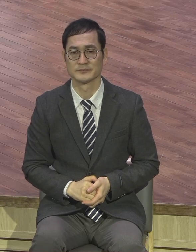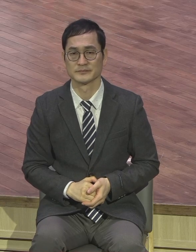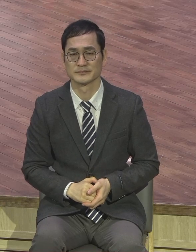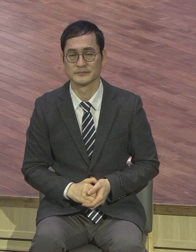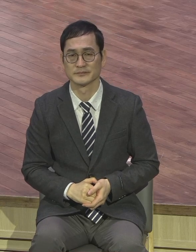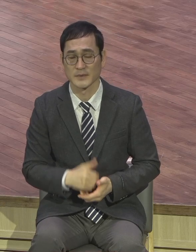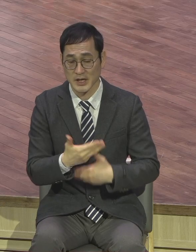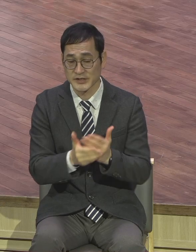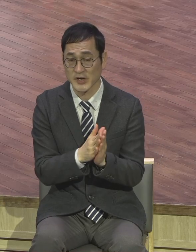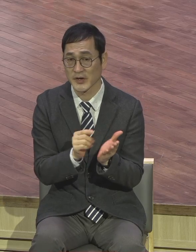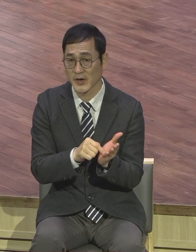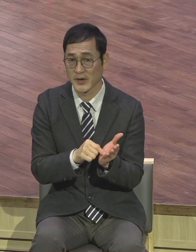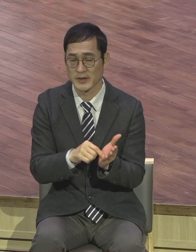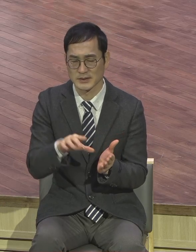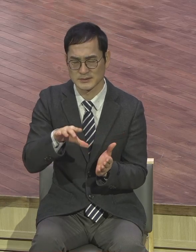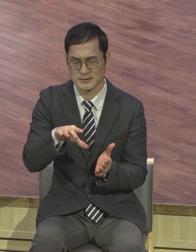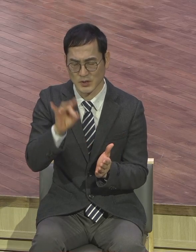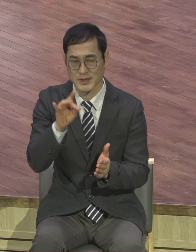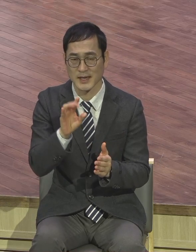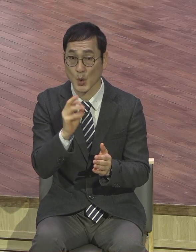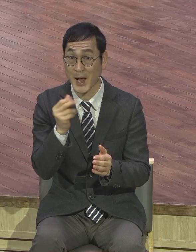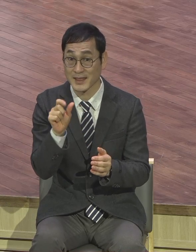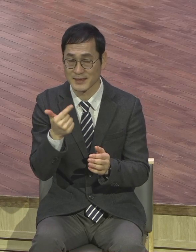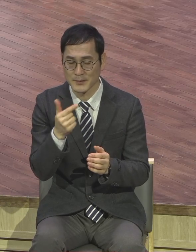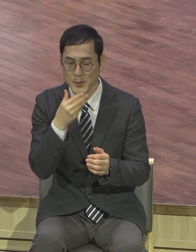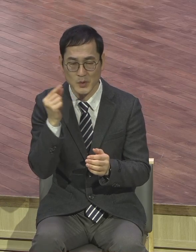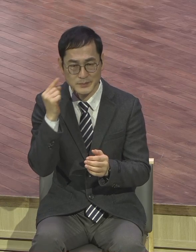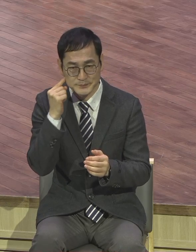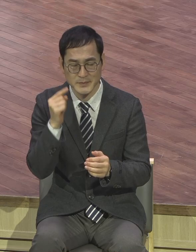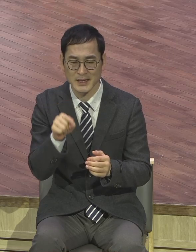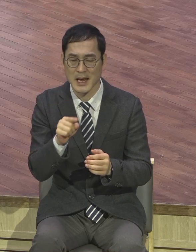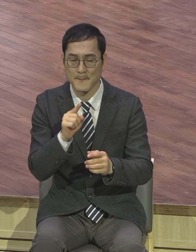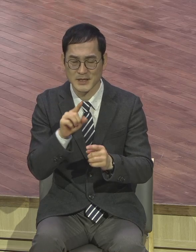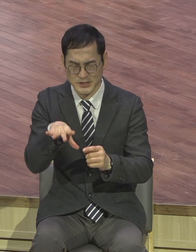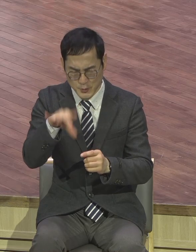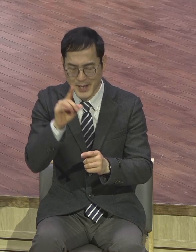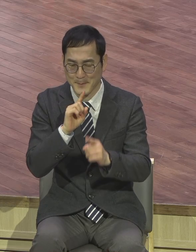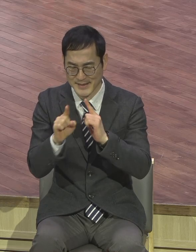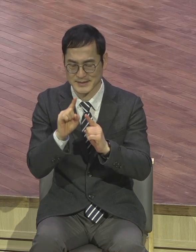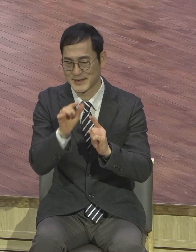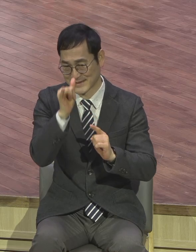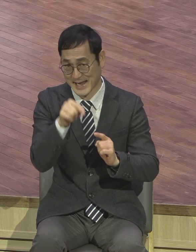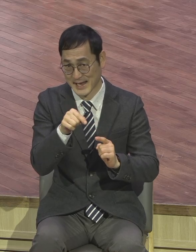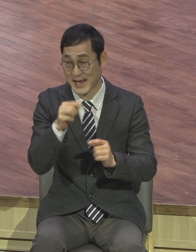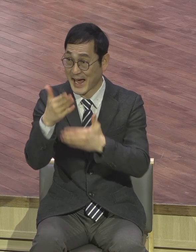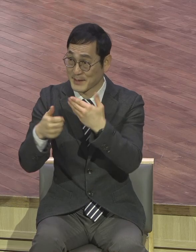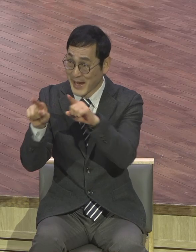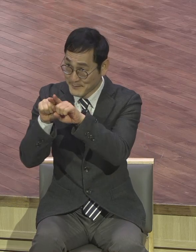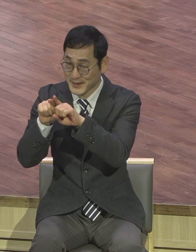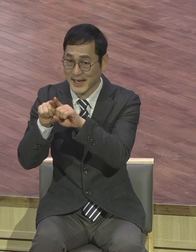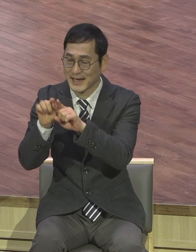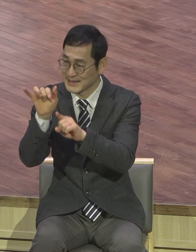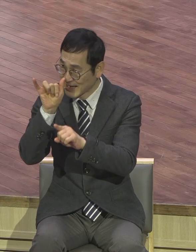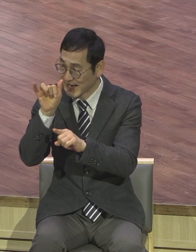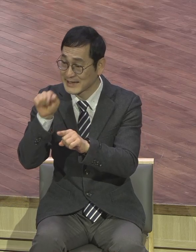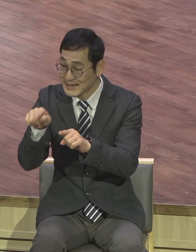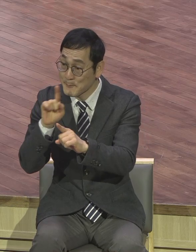말씀합니다. 태초의 말씀이 계시니라. 이 말씀이 하나님과 함께 계셨으니 이 말씀은 곧